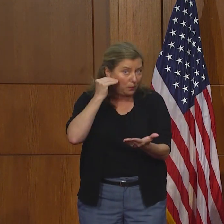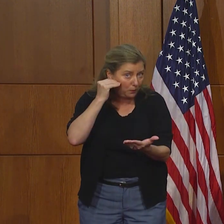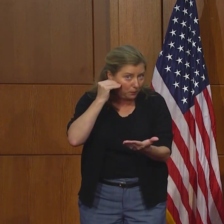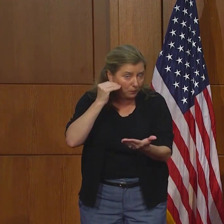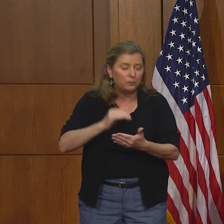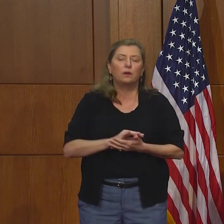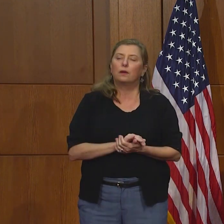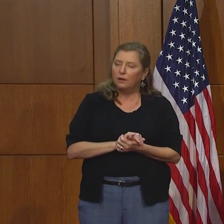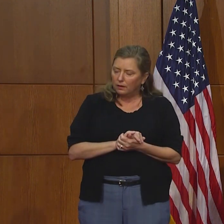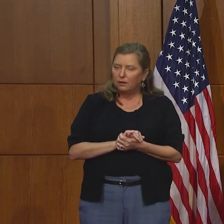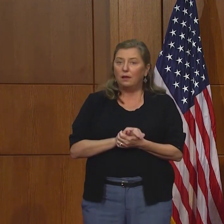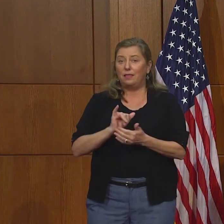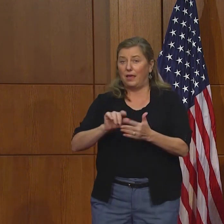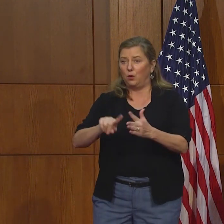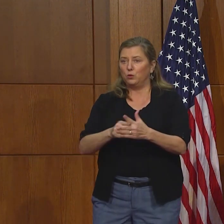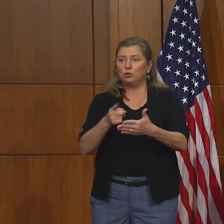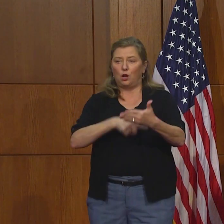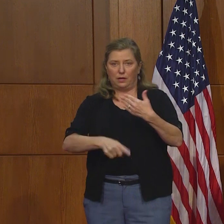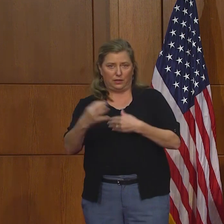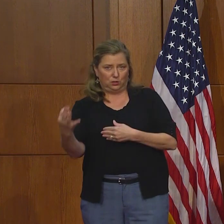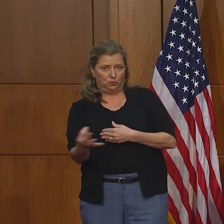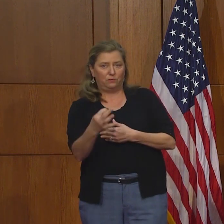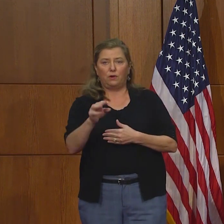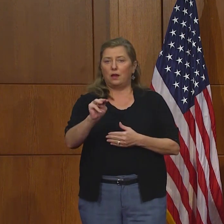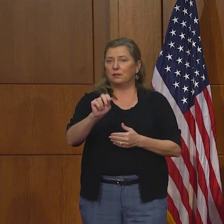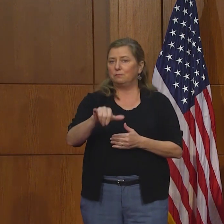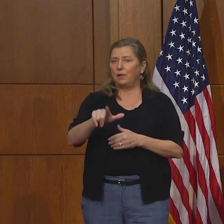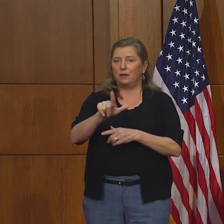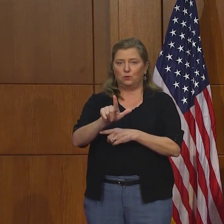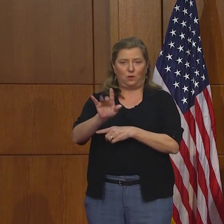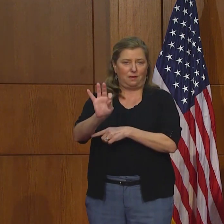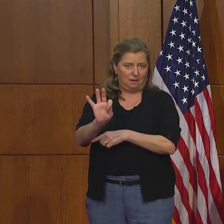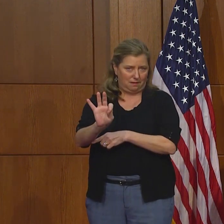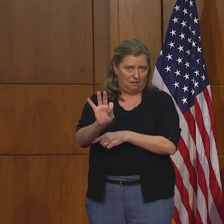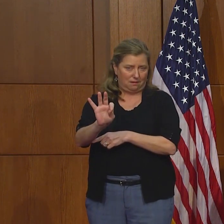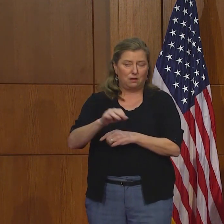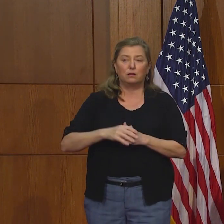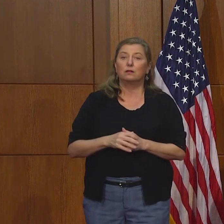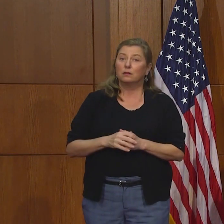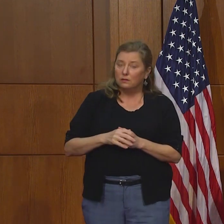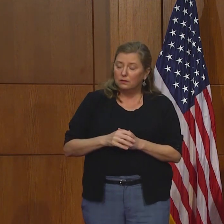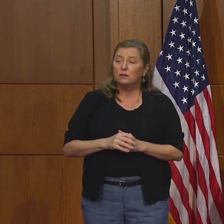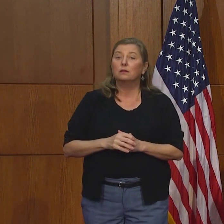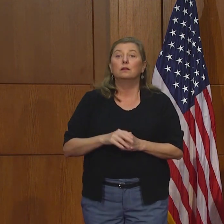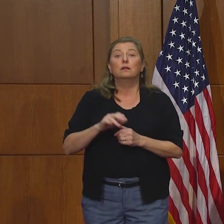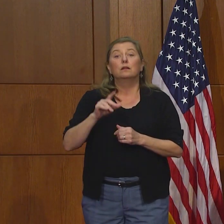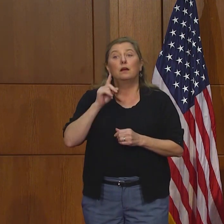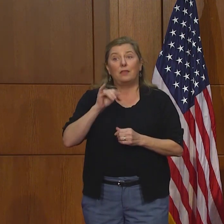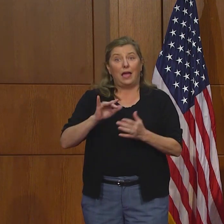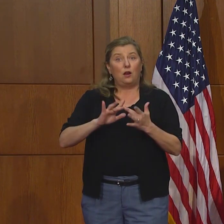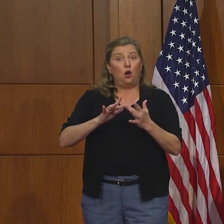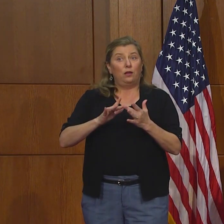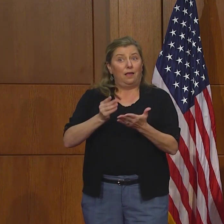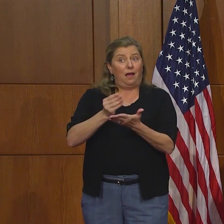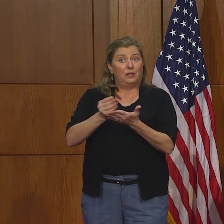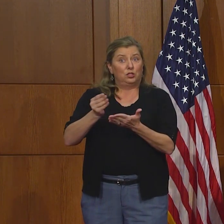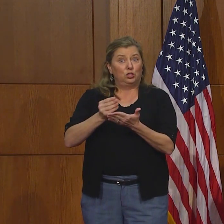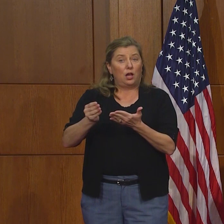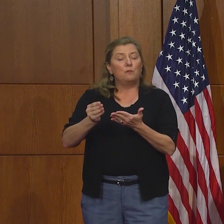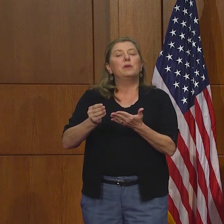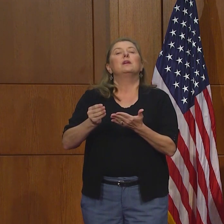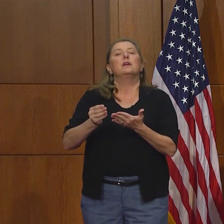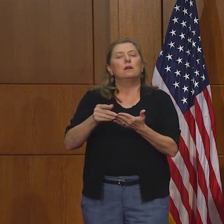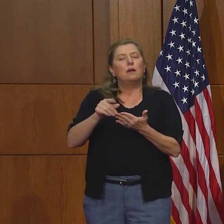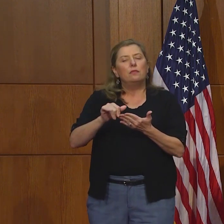compras en línea y se les lleve a la casa. Va a empezar el próximo viernes, mayo 29,